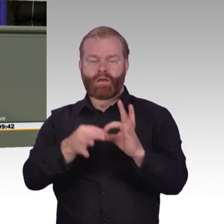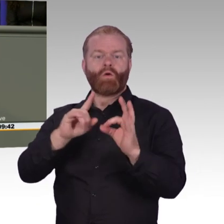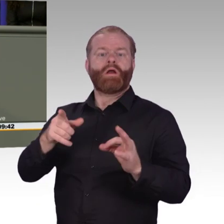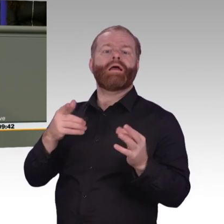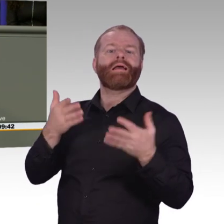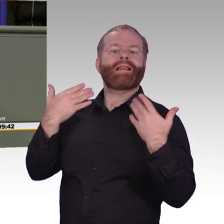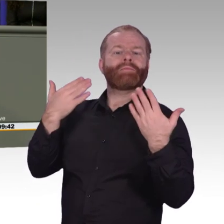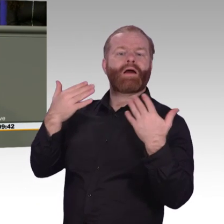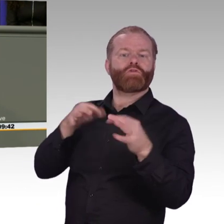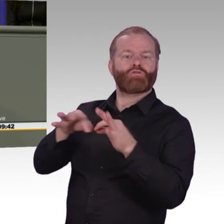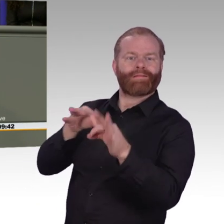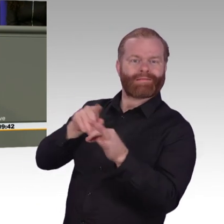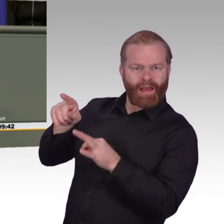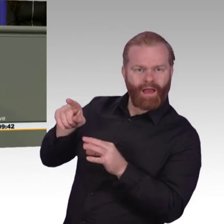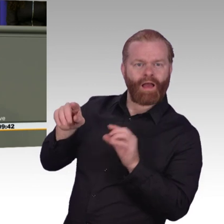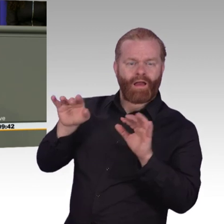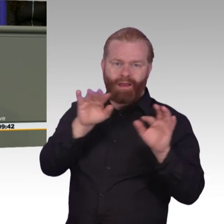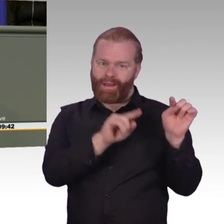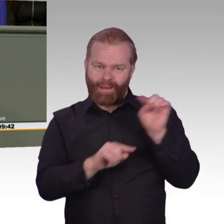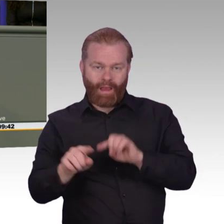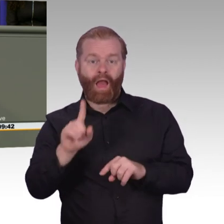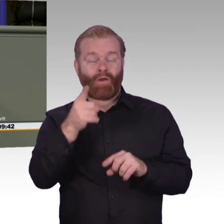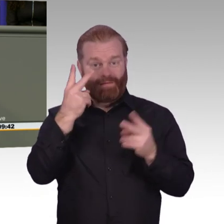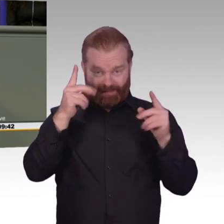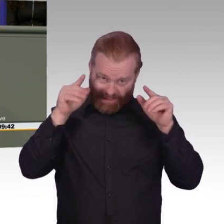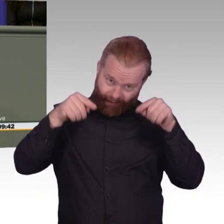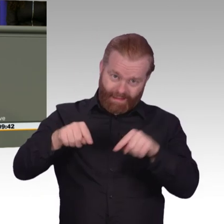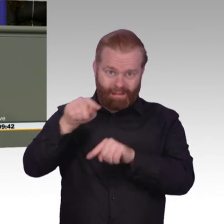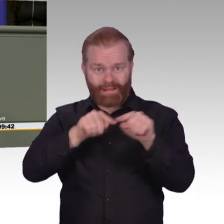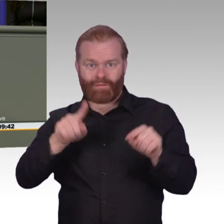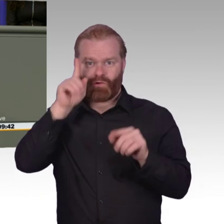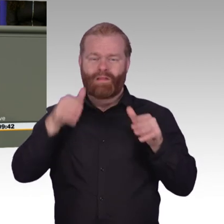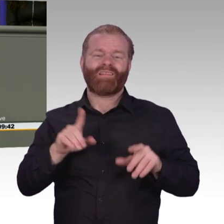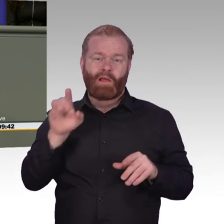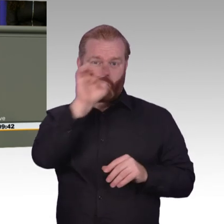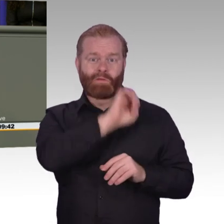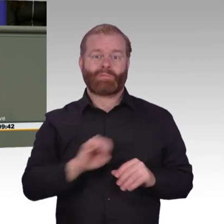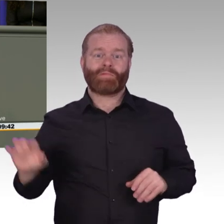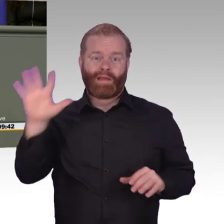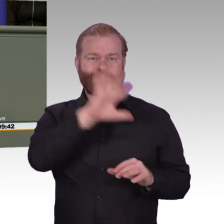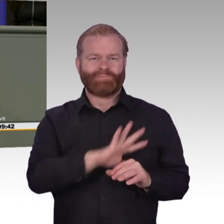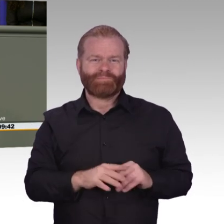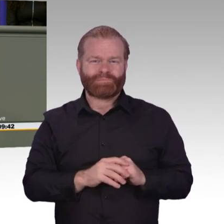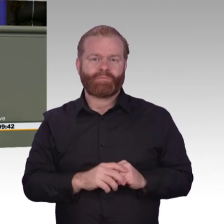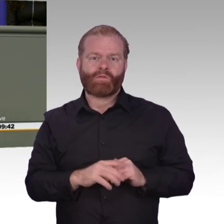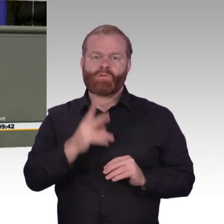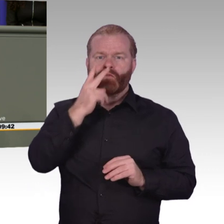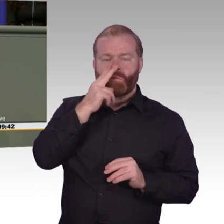und die technologische Aufrüstung, dann wird klar, die Welt sortiert sich neu. Und deshalb muss Deutschland Akteur sein mit